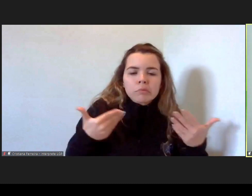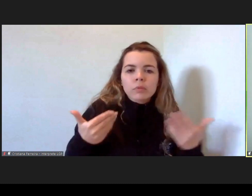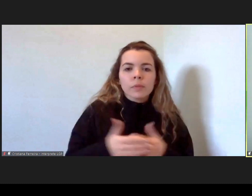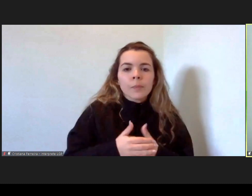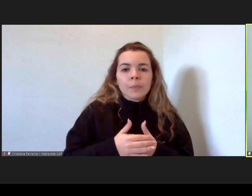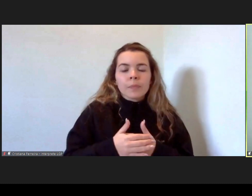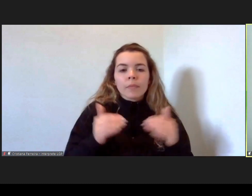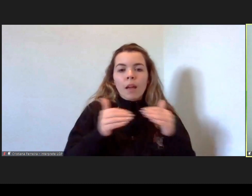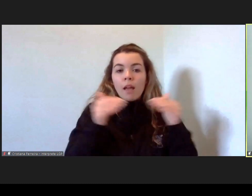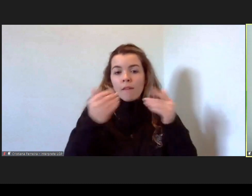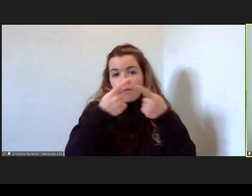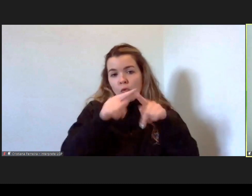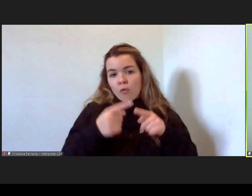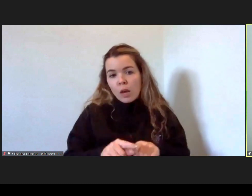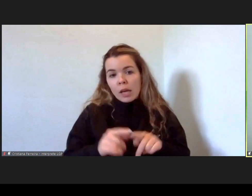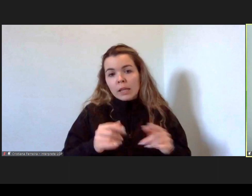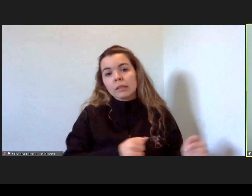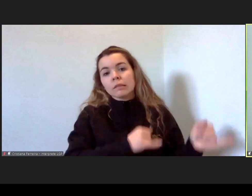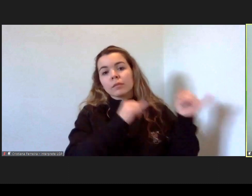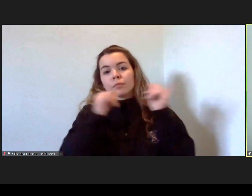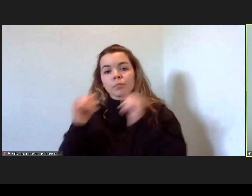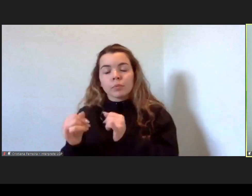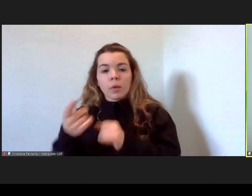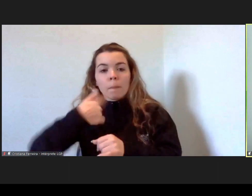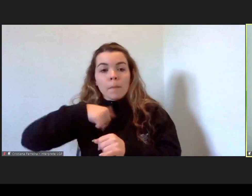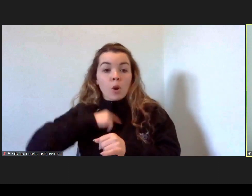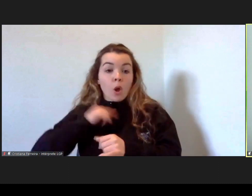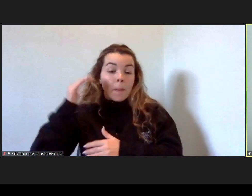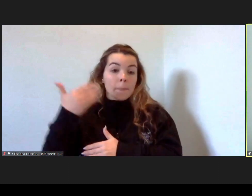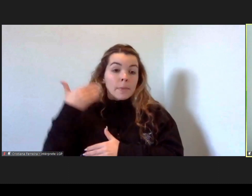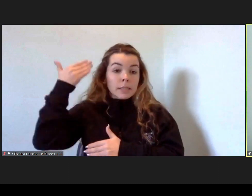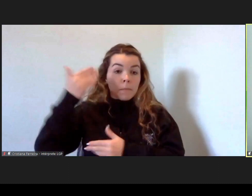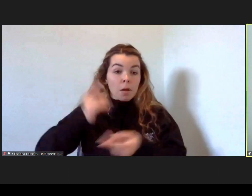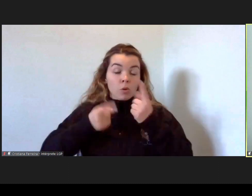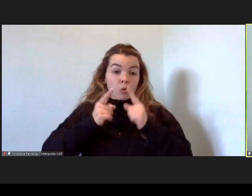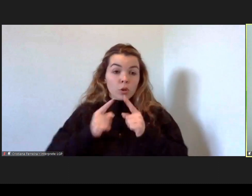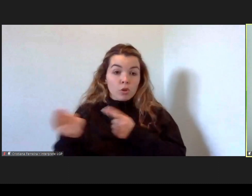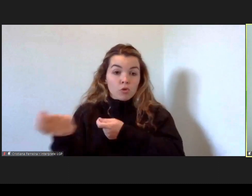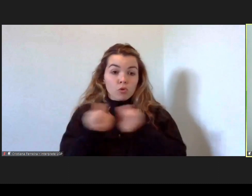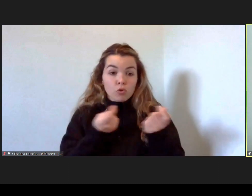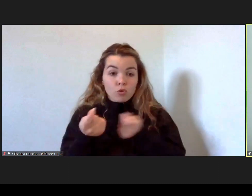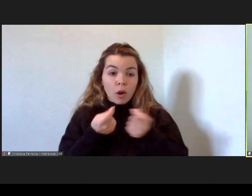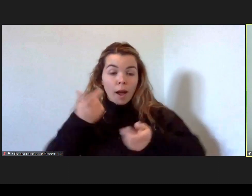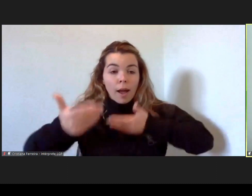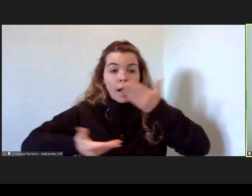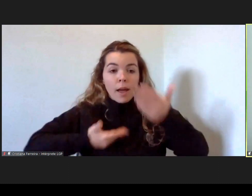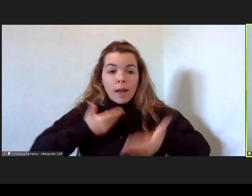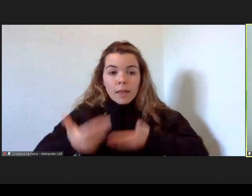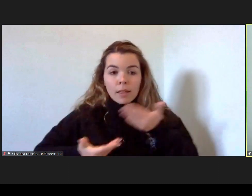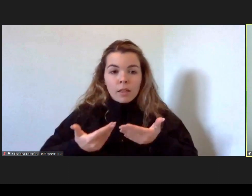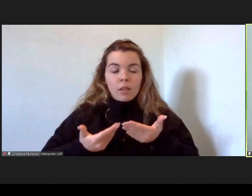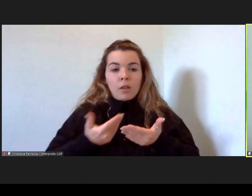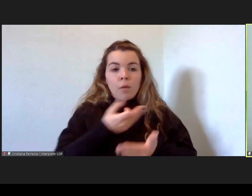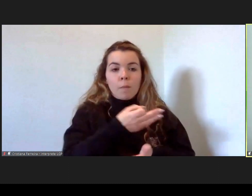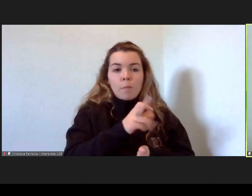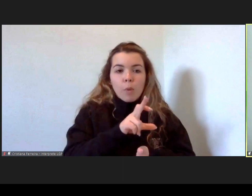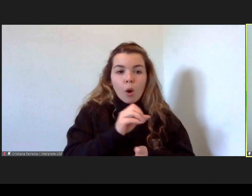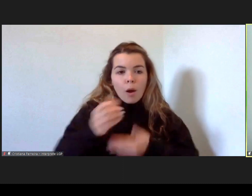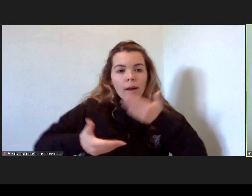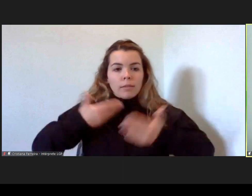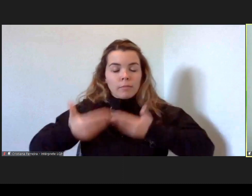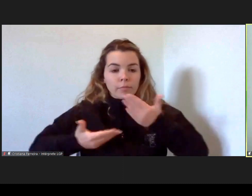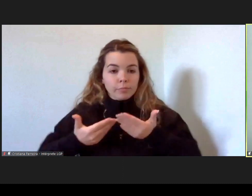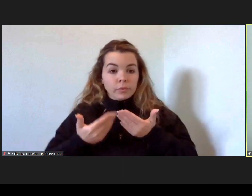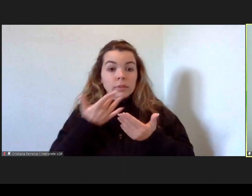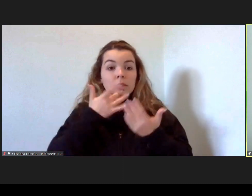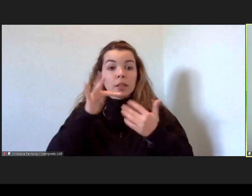aquilo que, para nós, é fundamental, que é uma gestão proativa da imigração. Ou seja, antes dos